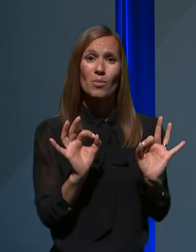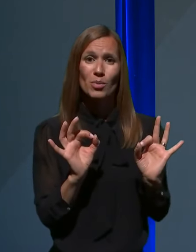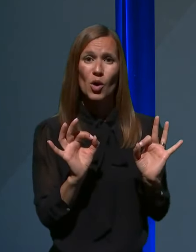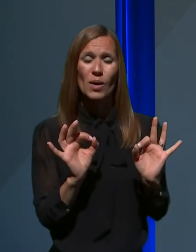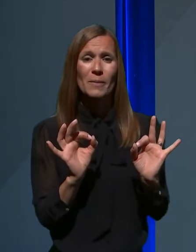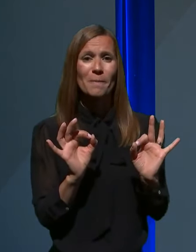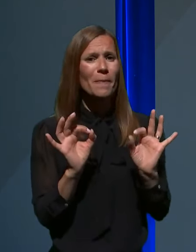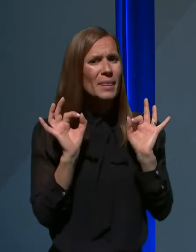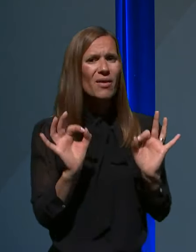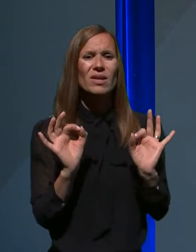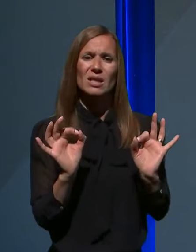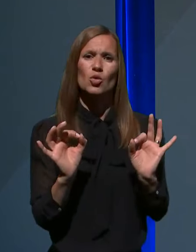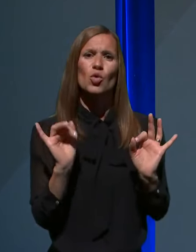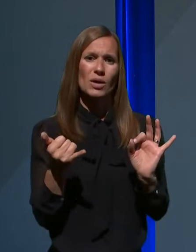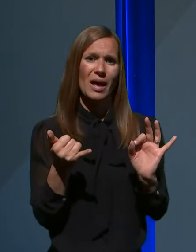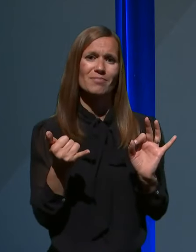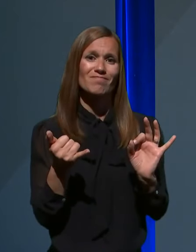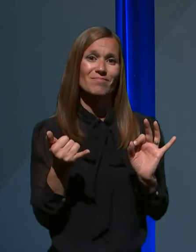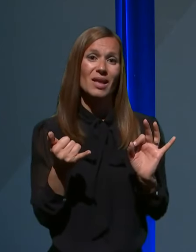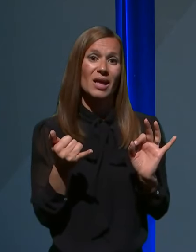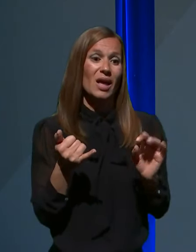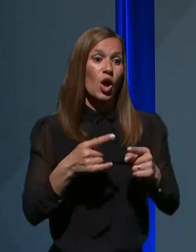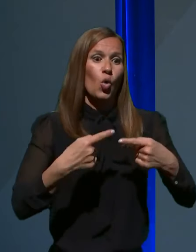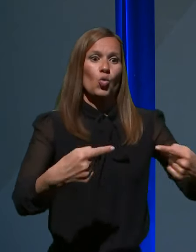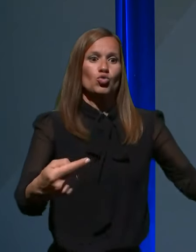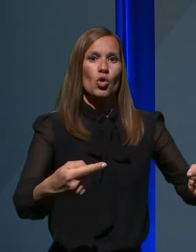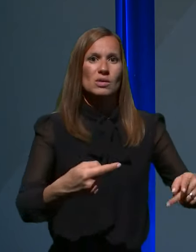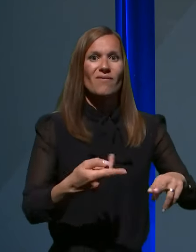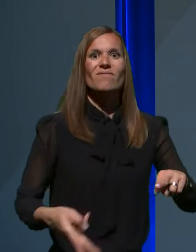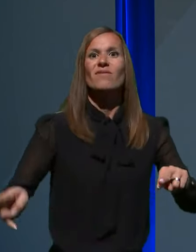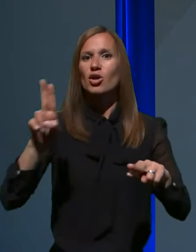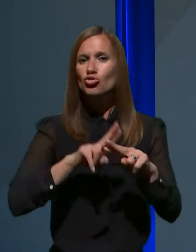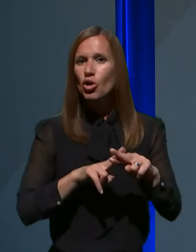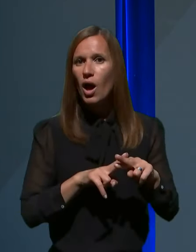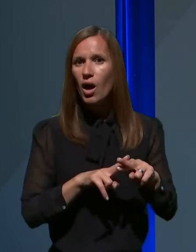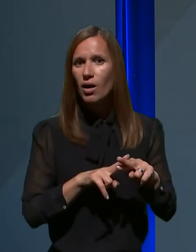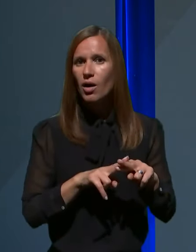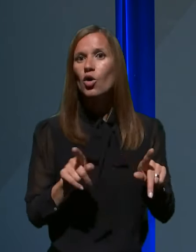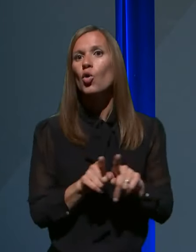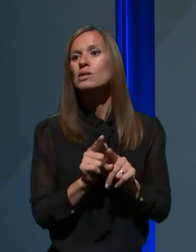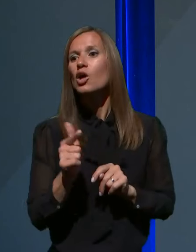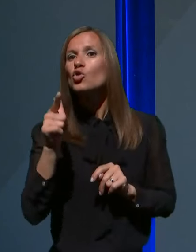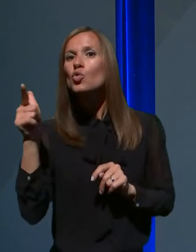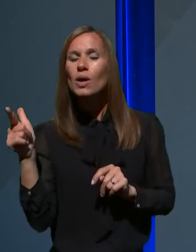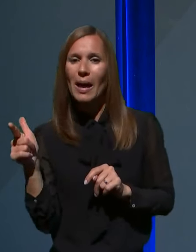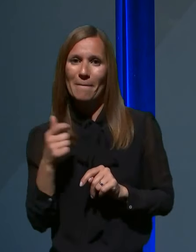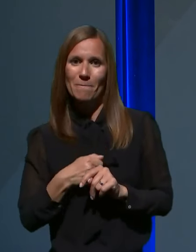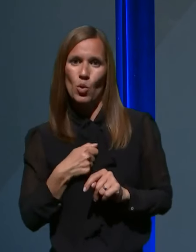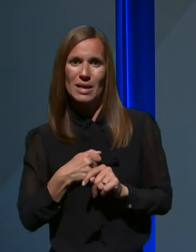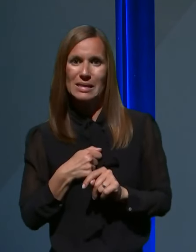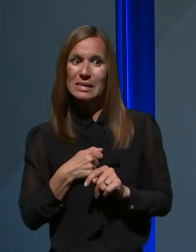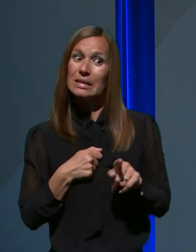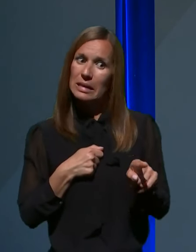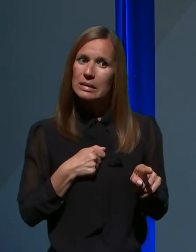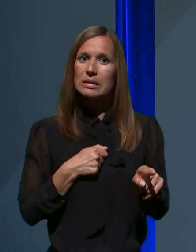Definitivno je kužnost večja, kot je za nekatere druge bolezni in predstavlja eno